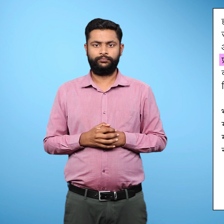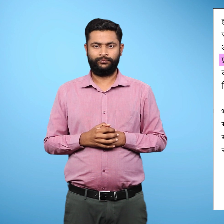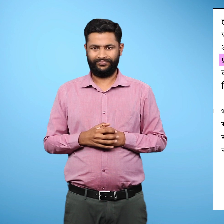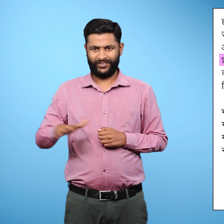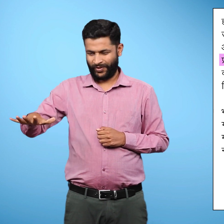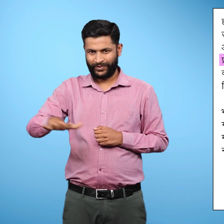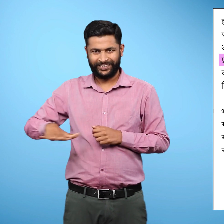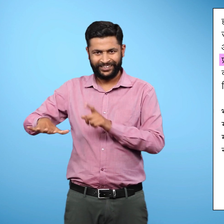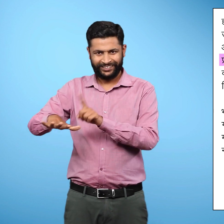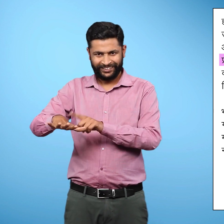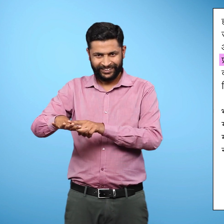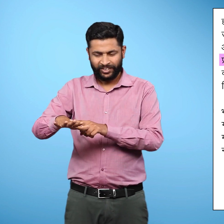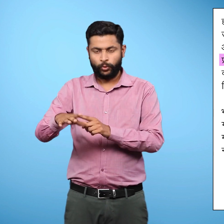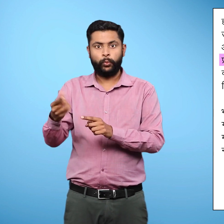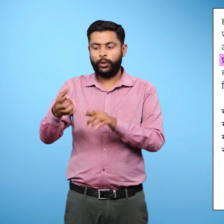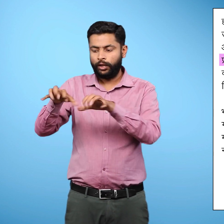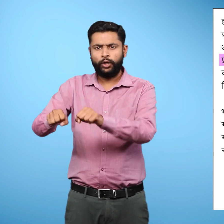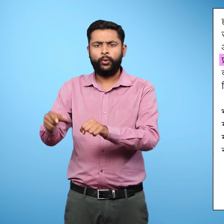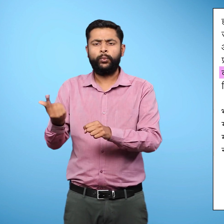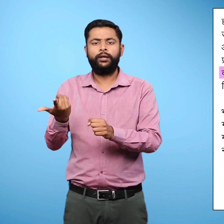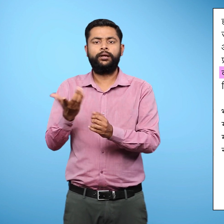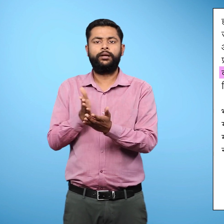हम स्थल का उप्योग गलत तरीके से करते हैं.